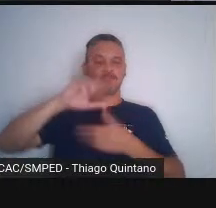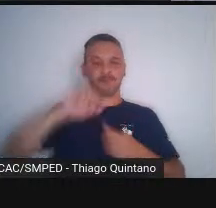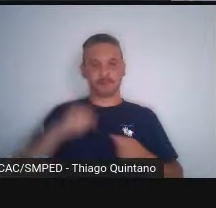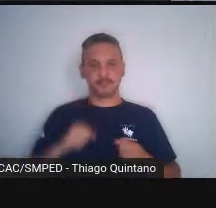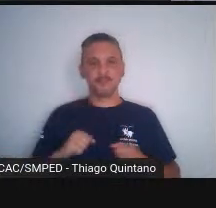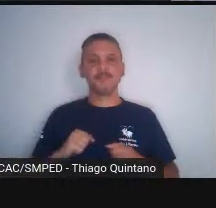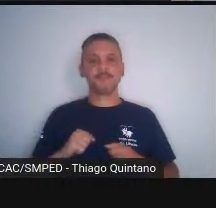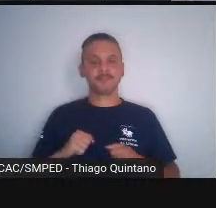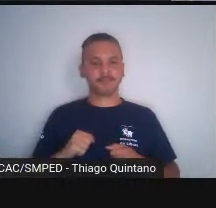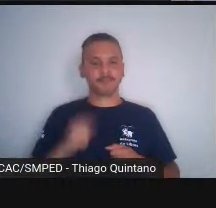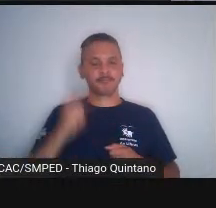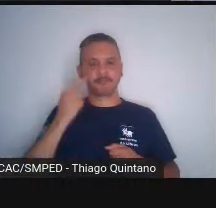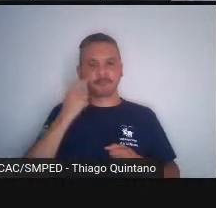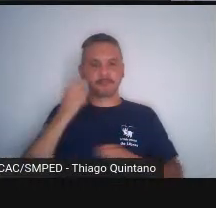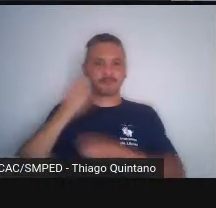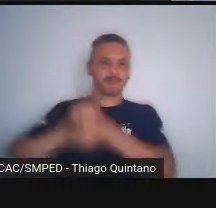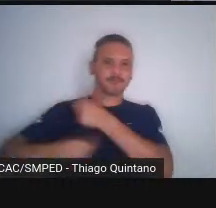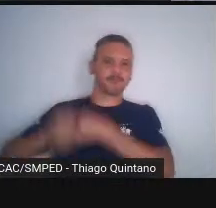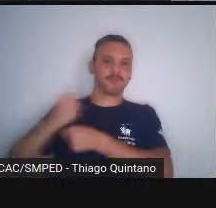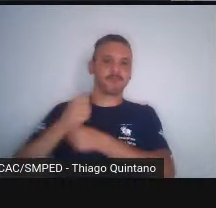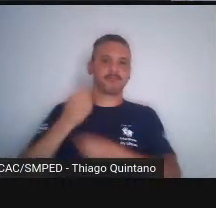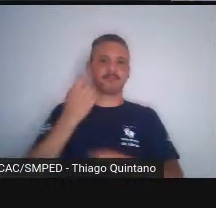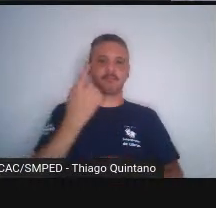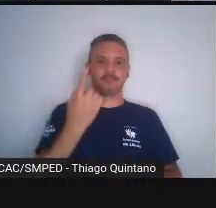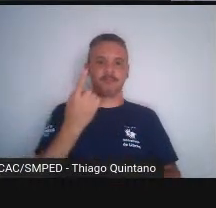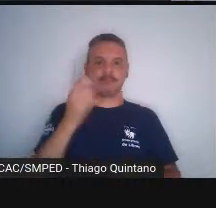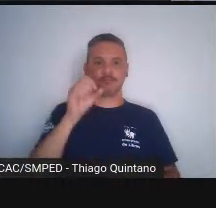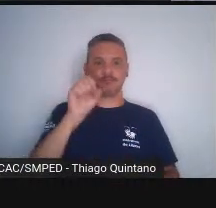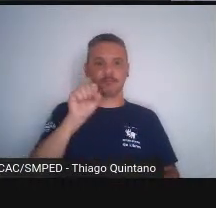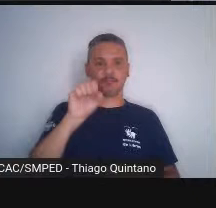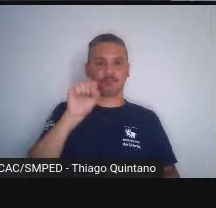Isso, 1881 era assim,